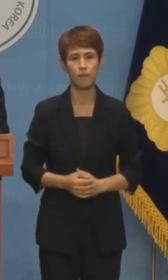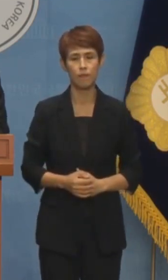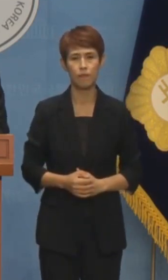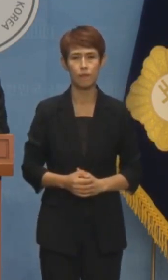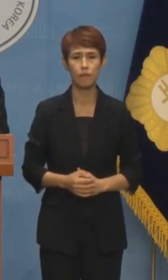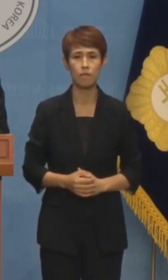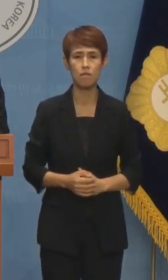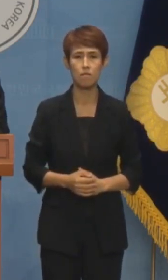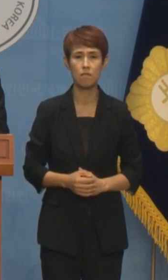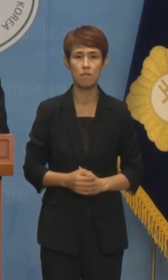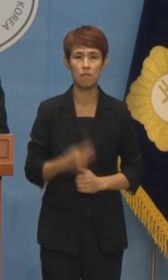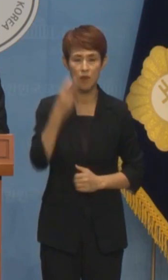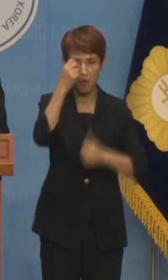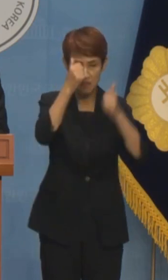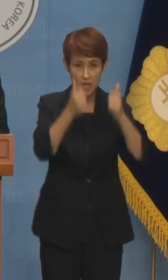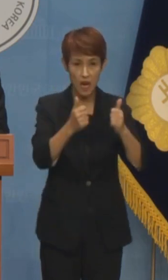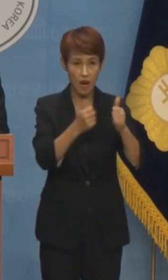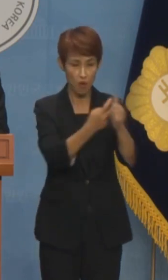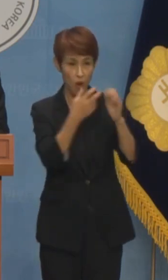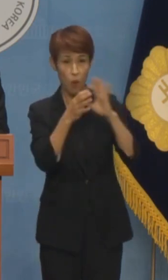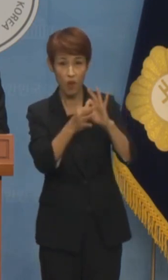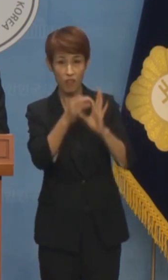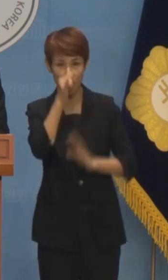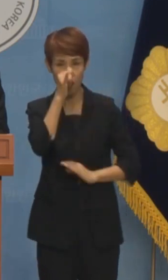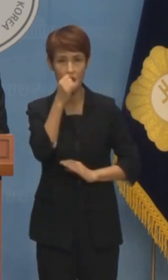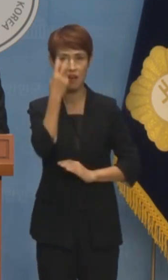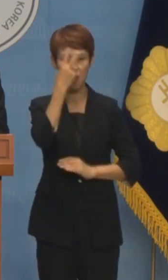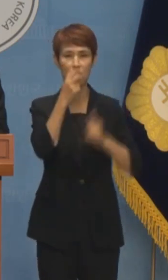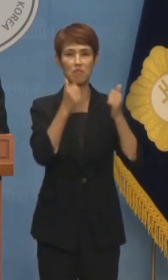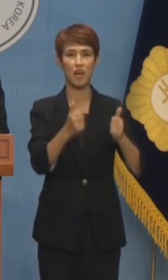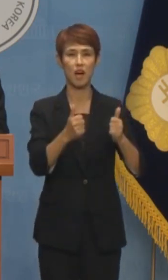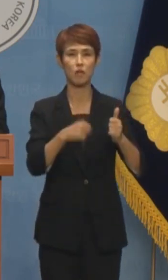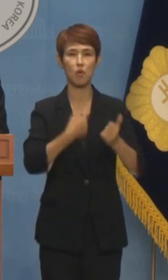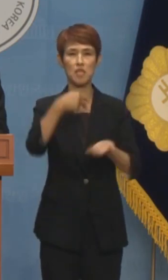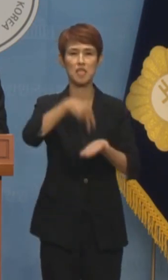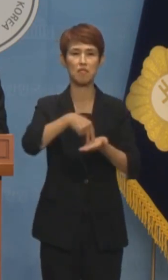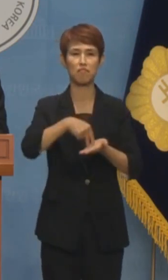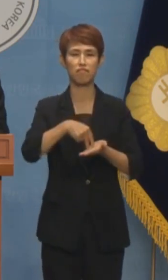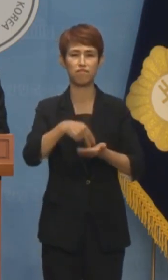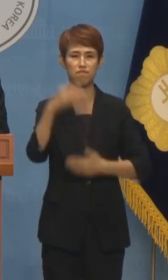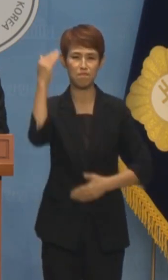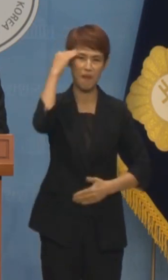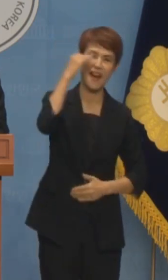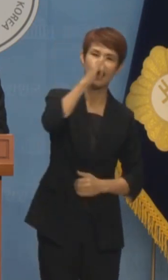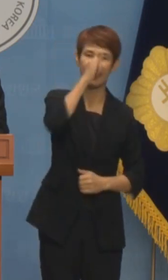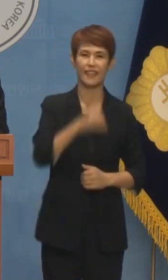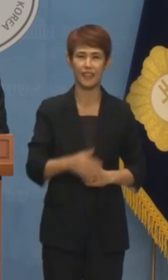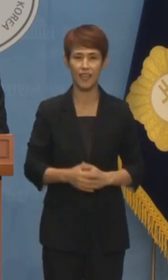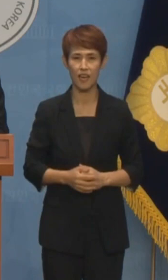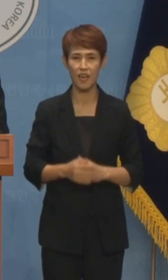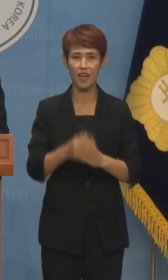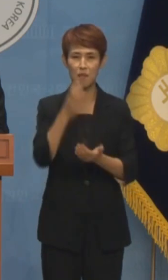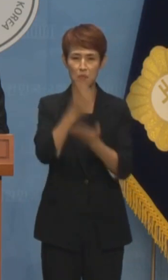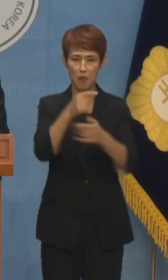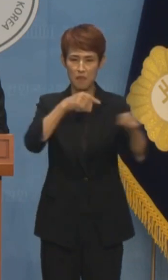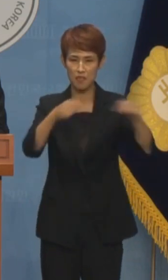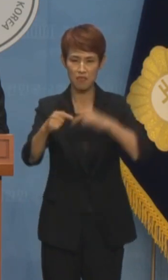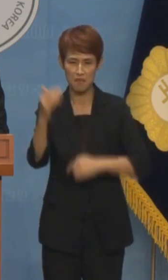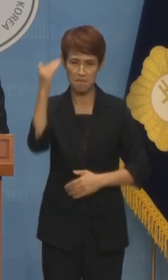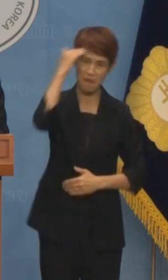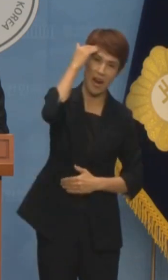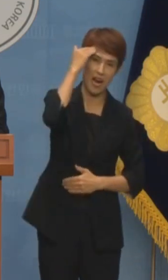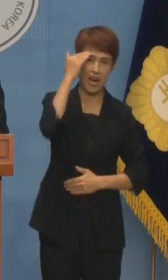그런데도 검사탄에게 검찰은 검찰의 독립을 송두리째 무너뜨린다, 법치주의를 파괴한다며